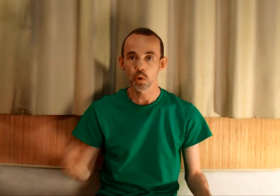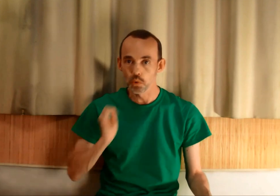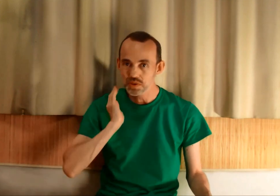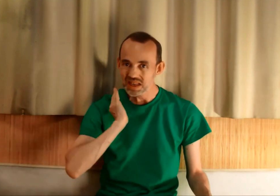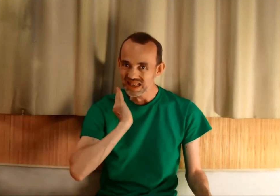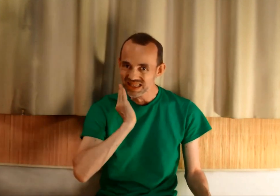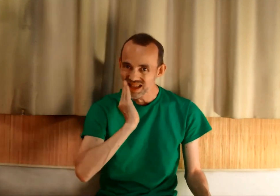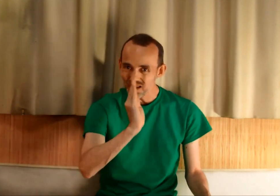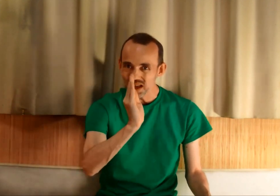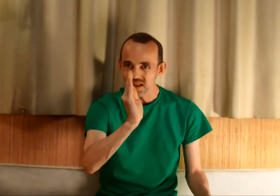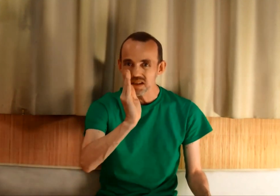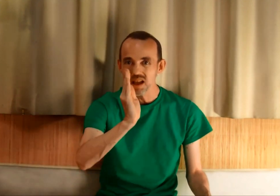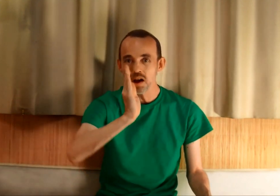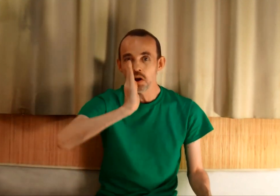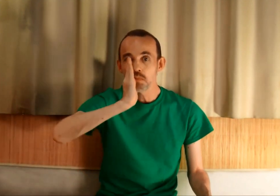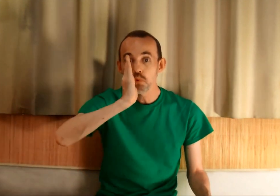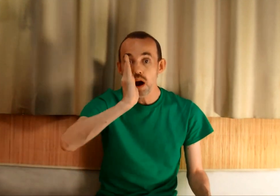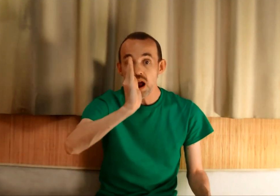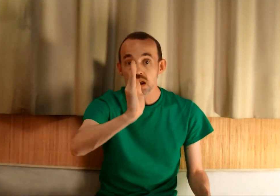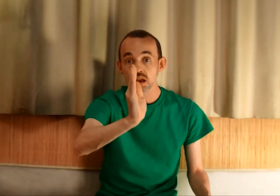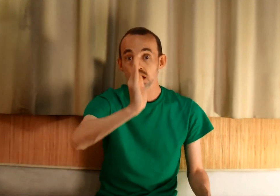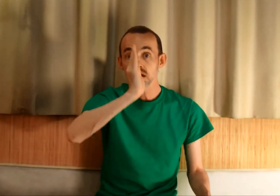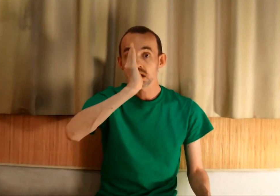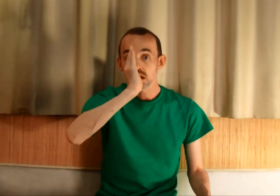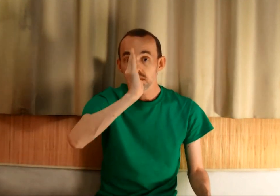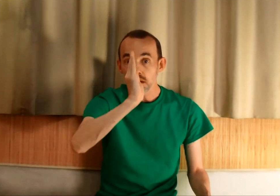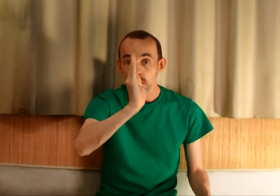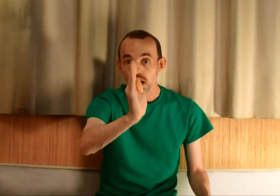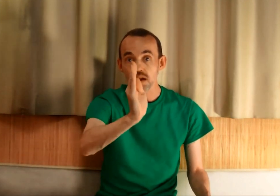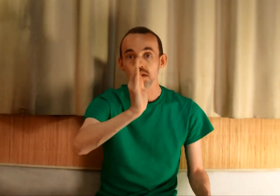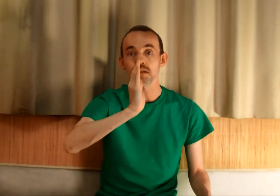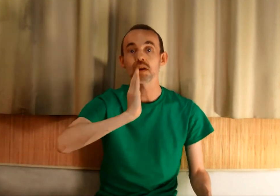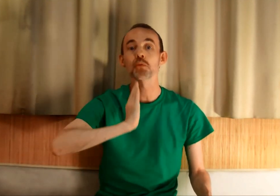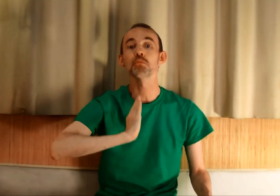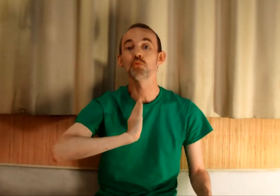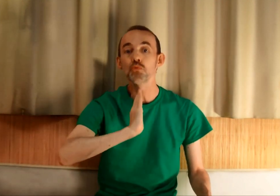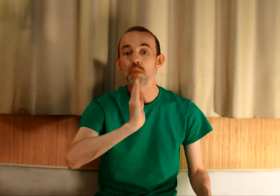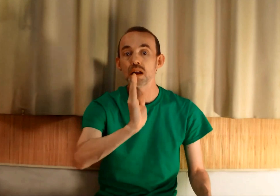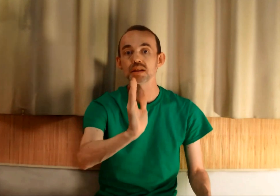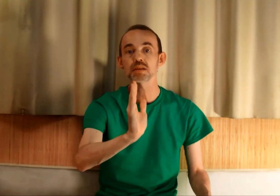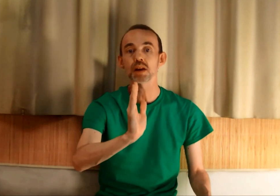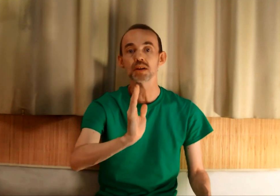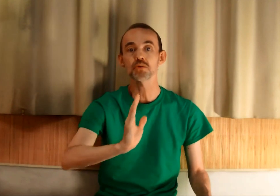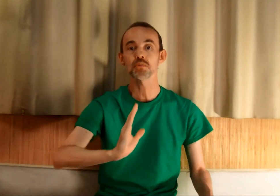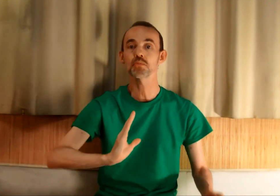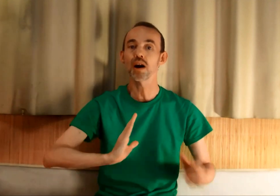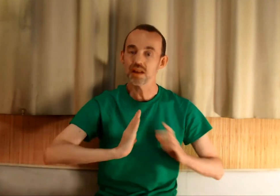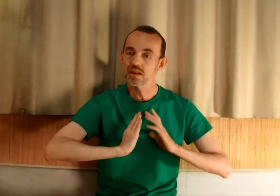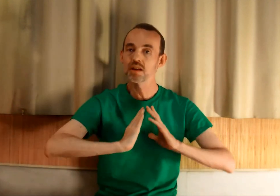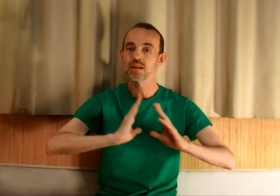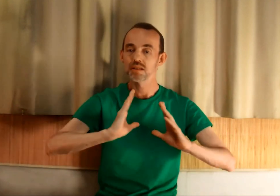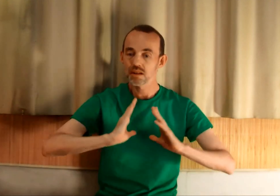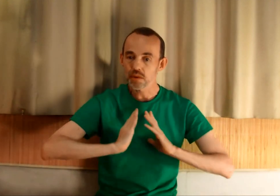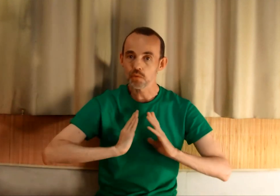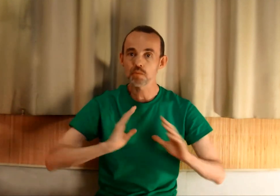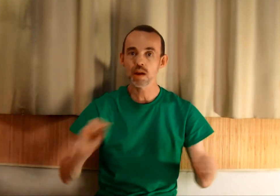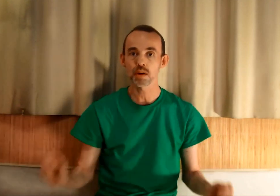Oser traverser ça pour aller vers vos rêves, vers vos plus belles aspirations, pour aller vers vous-même.